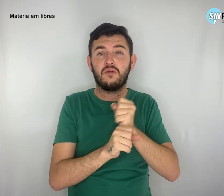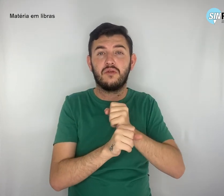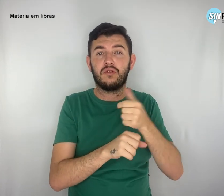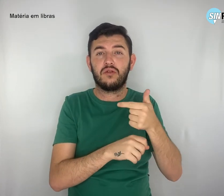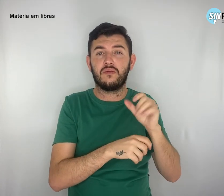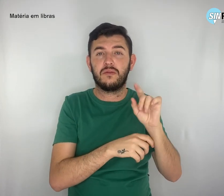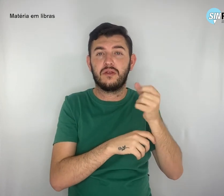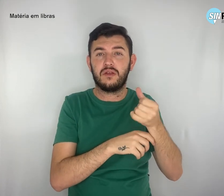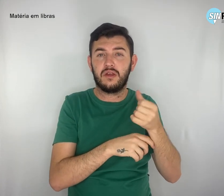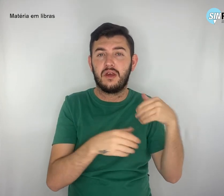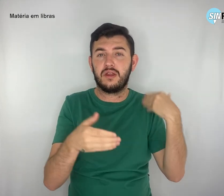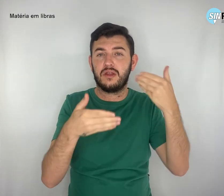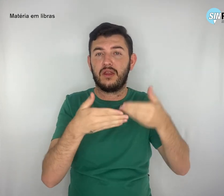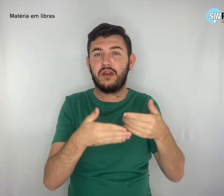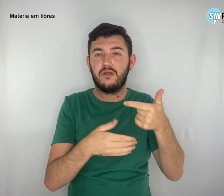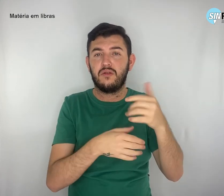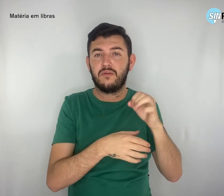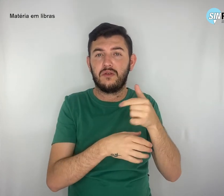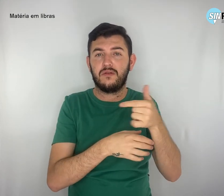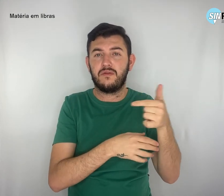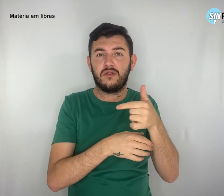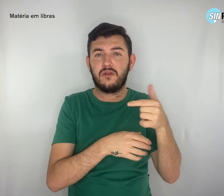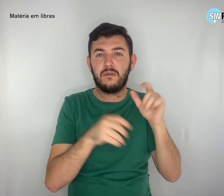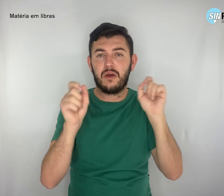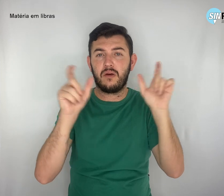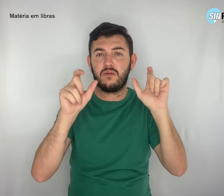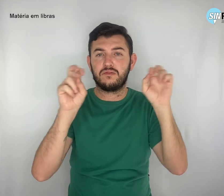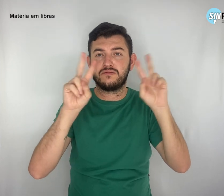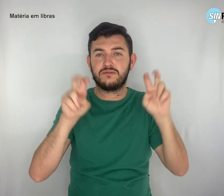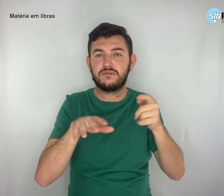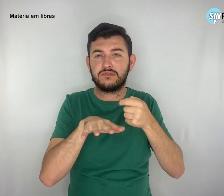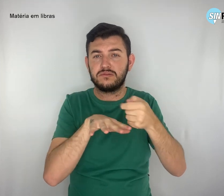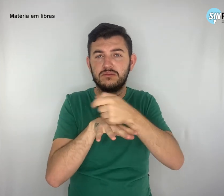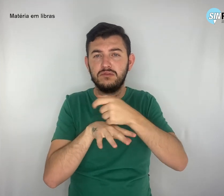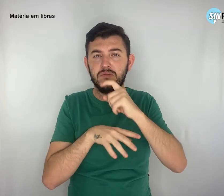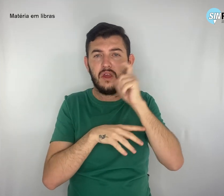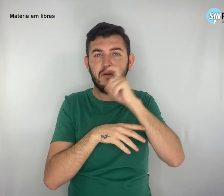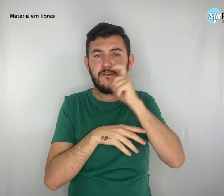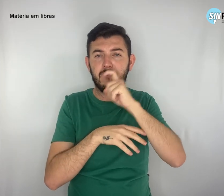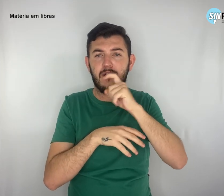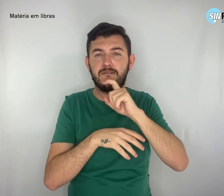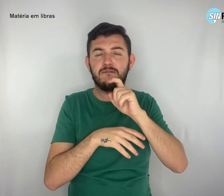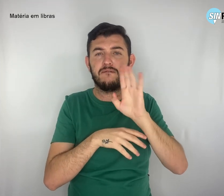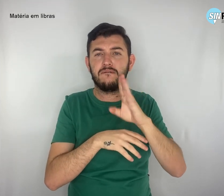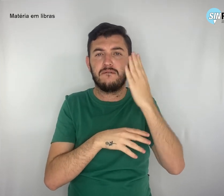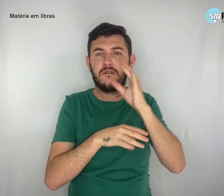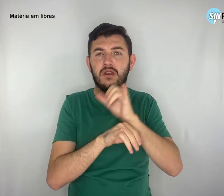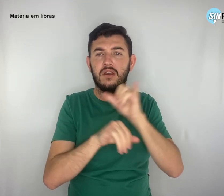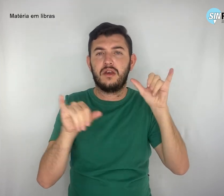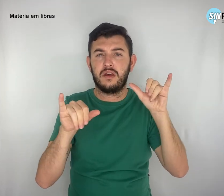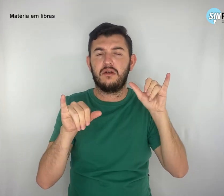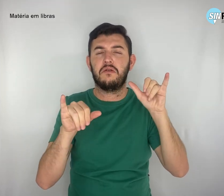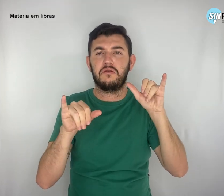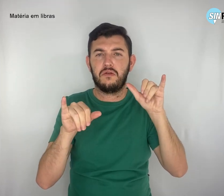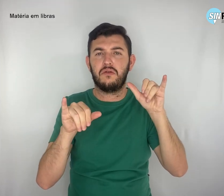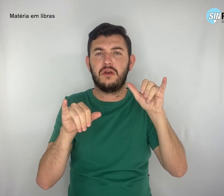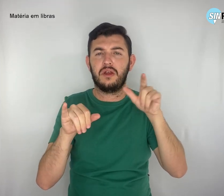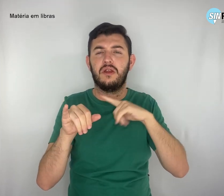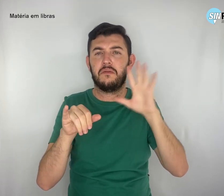dos malefícios das fake news e dar um passo firme nas eleições de outubro do ano passado para